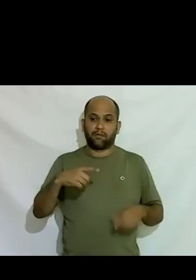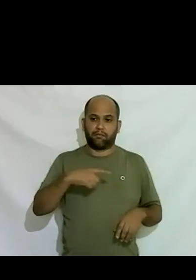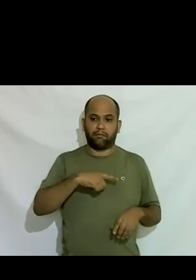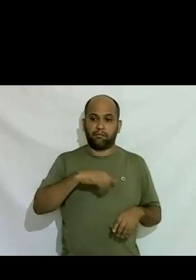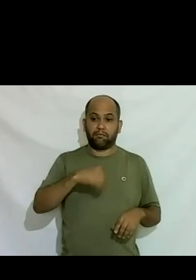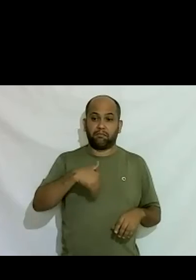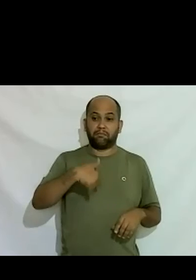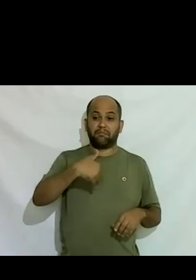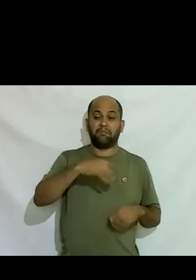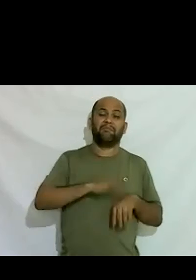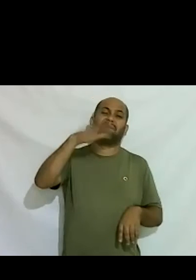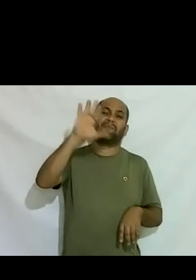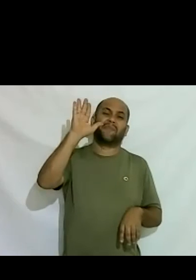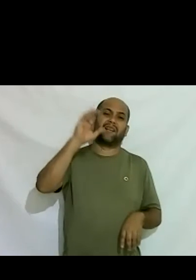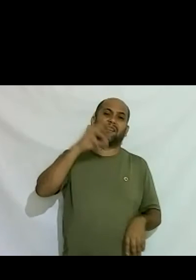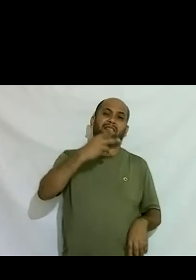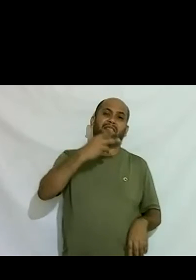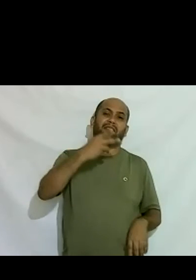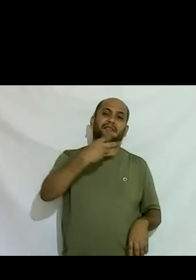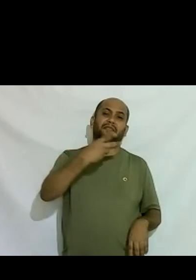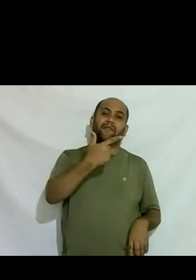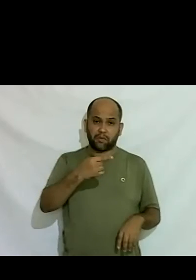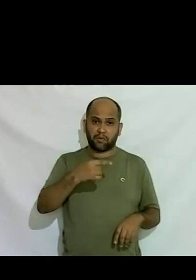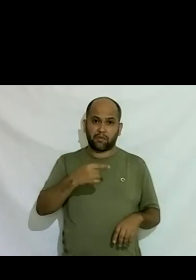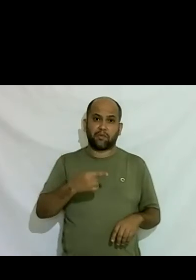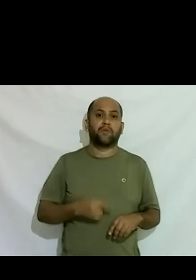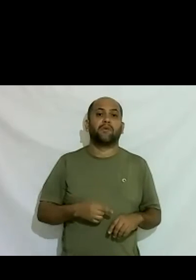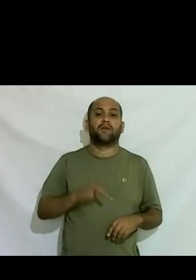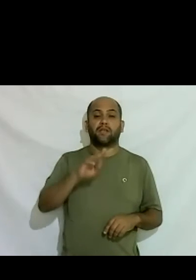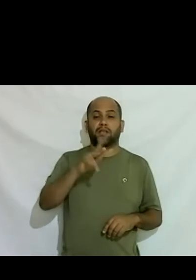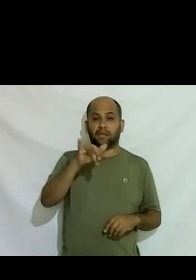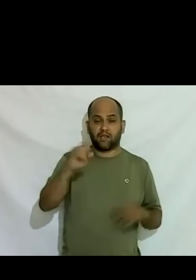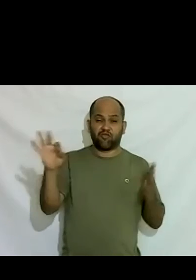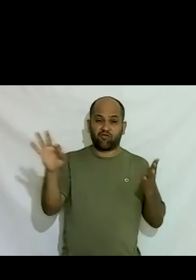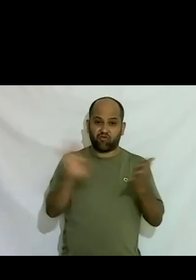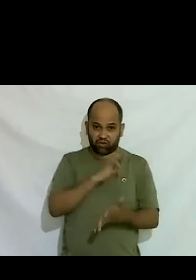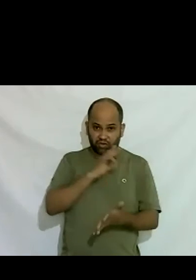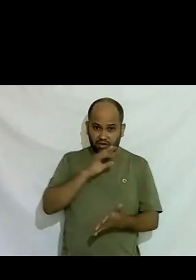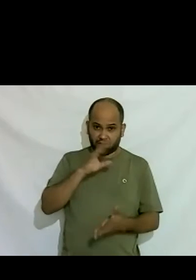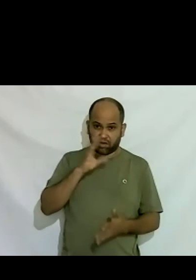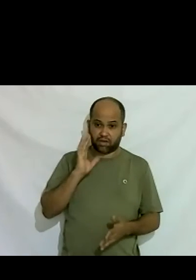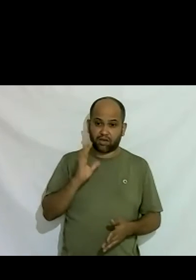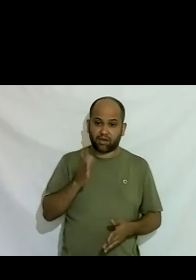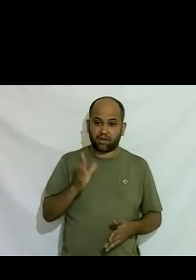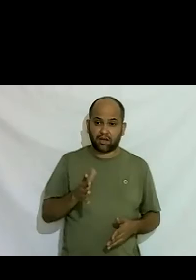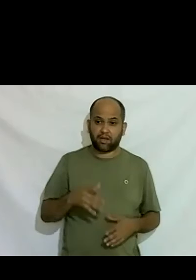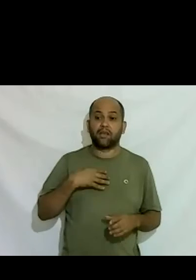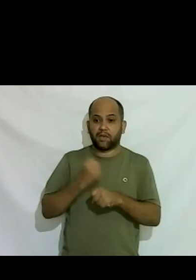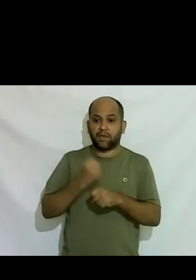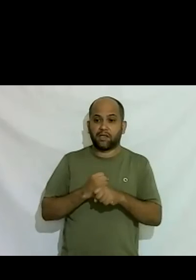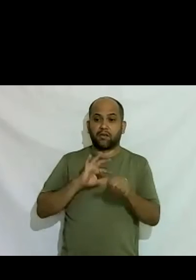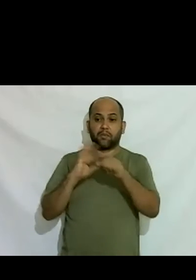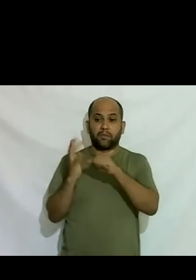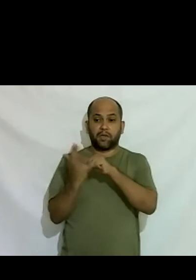mil pessoas trans inscritas num projeto nas empregos hoje e o ano passado com crise e pandemia foram